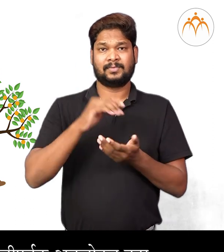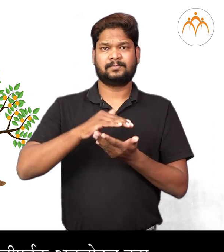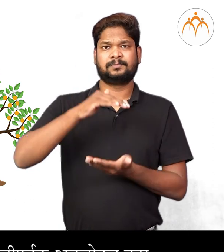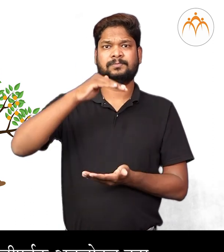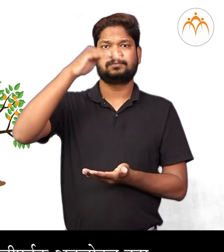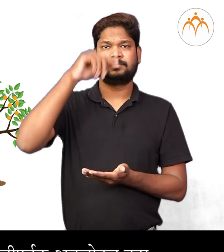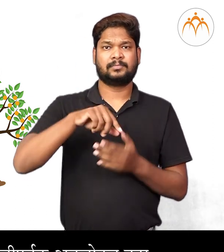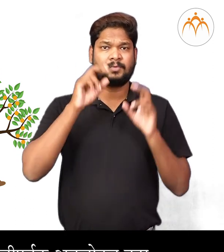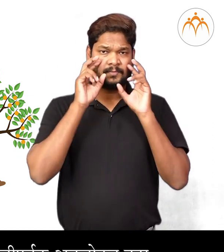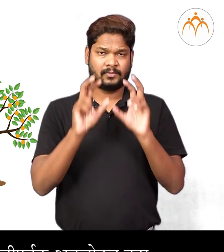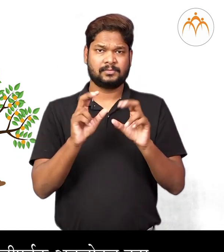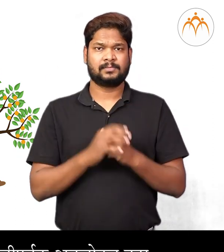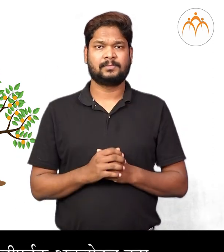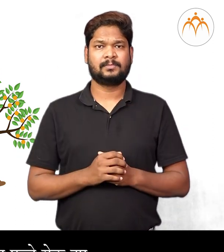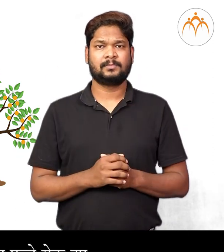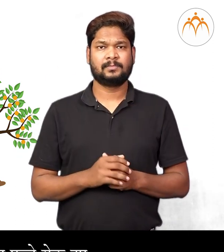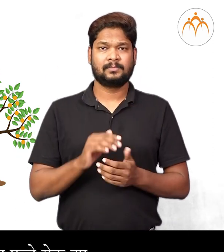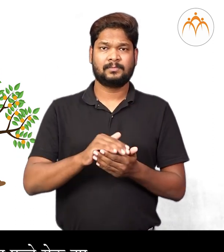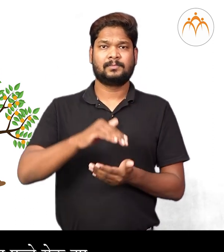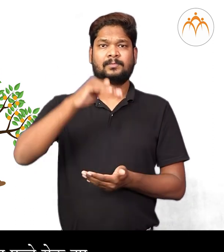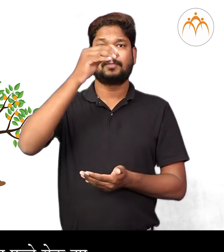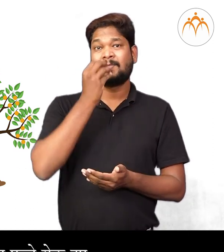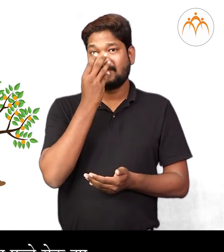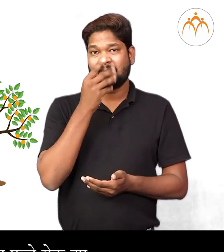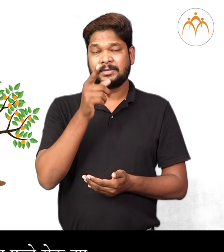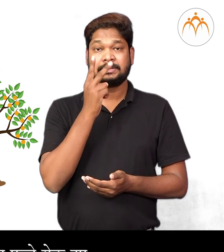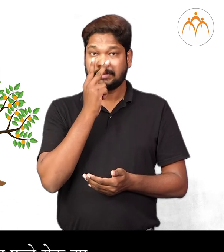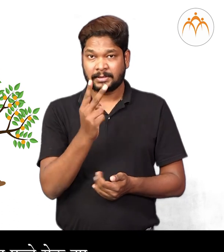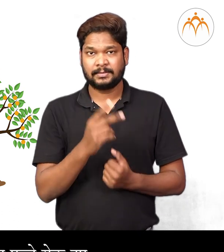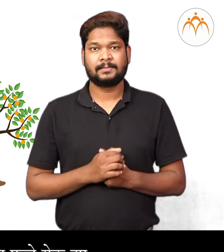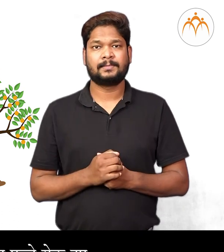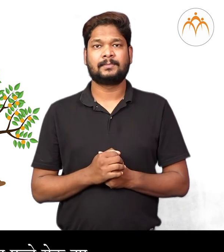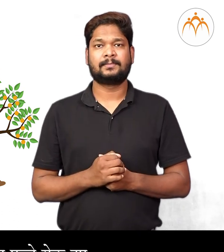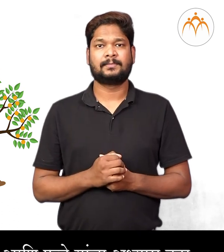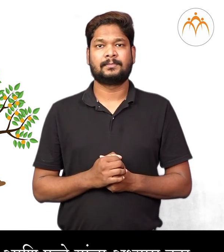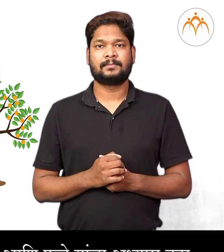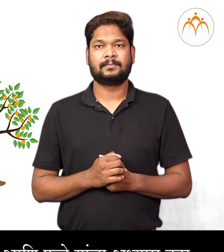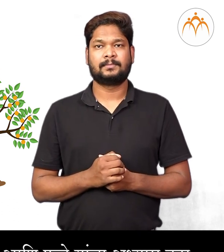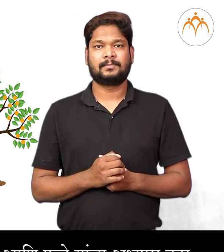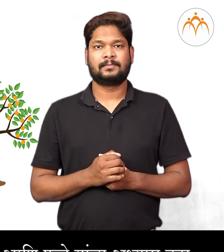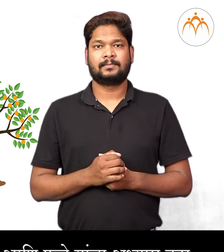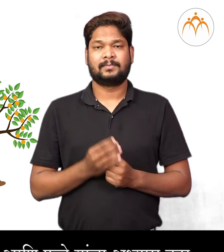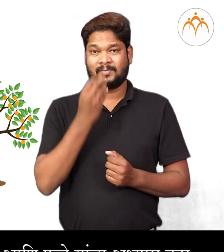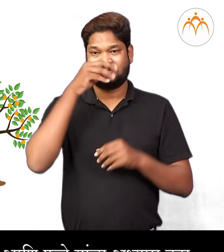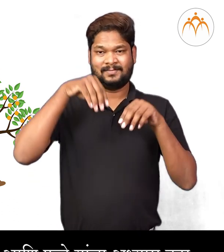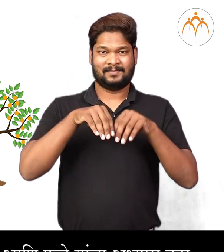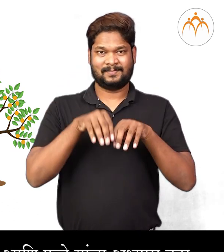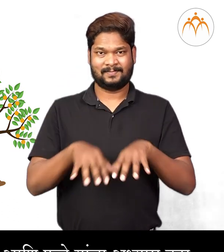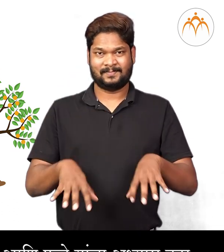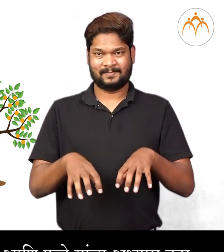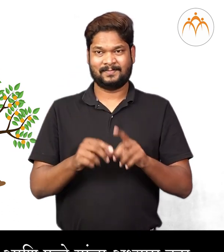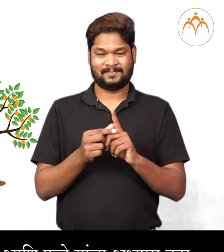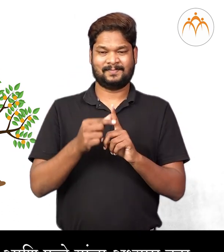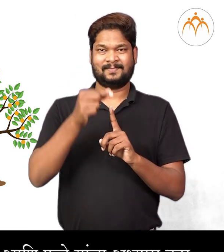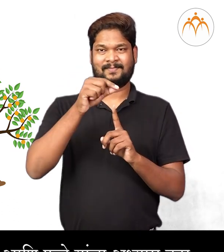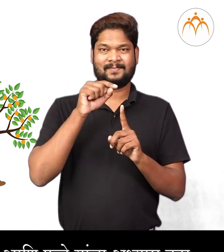पुरुवक आवल उकन करा। ही जाडवाडवुन त्याना फुले योद्या। आताया जाडाची मुले, खोड,